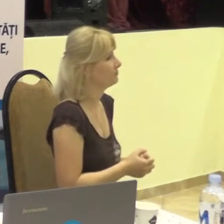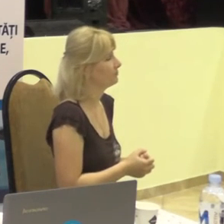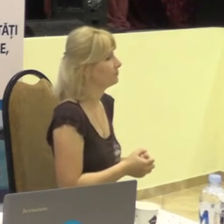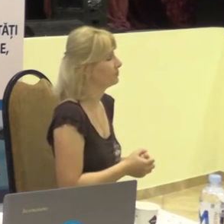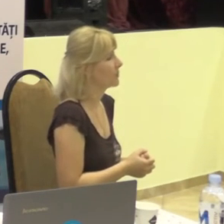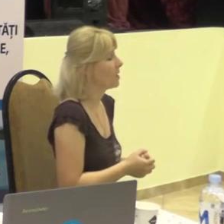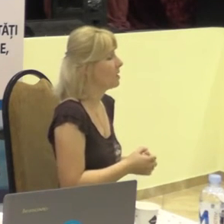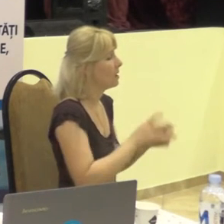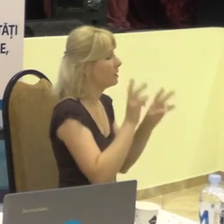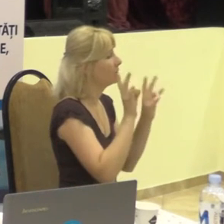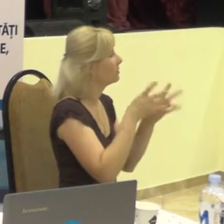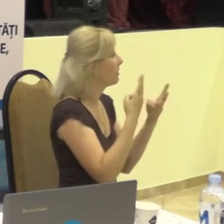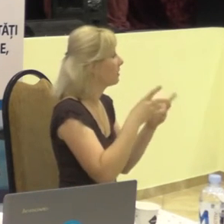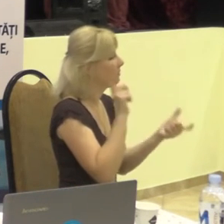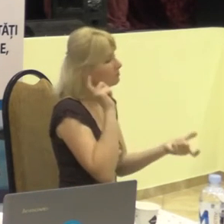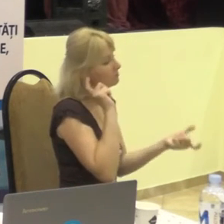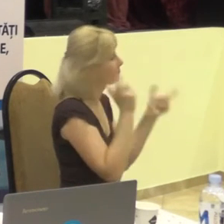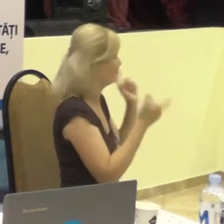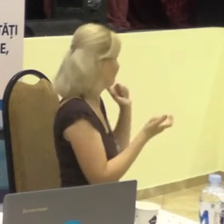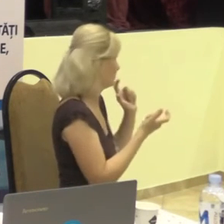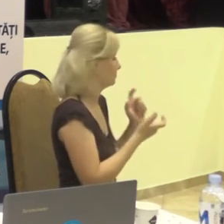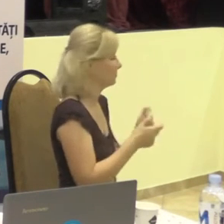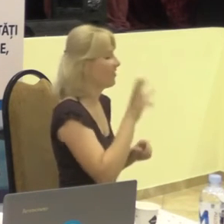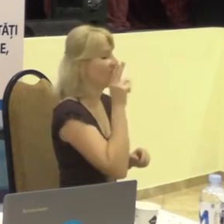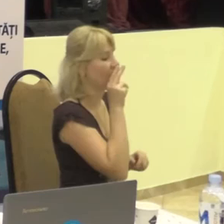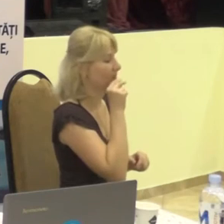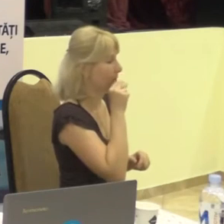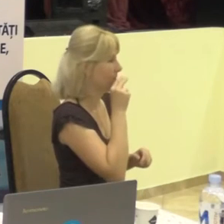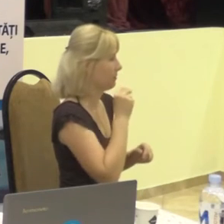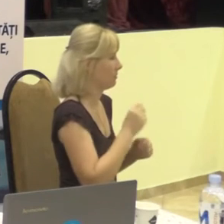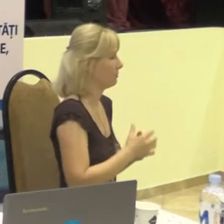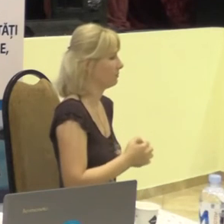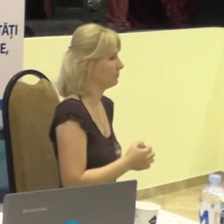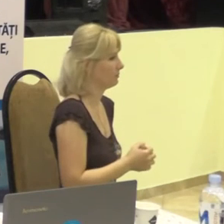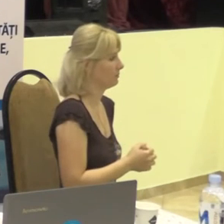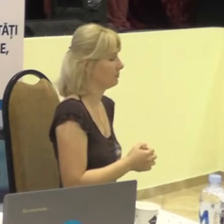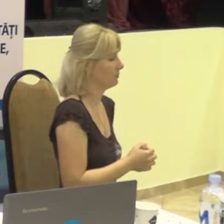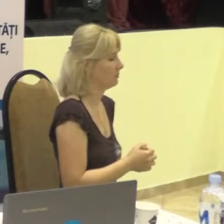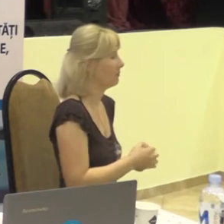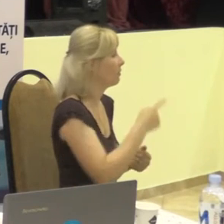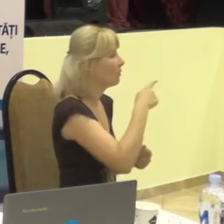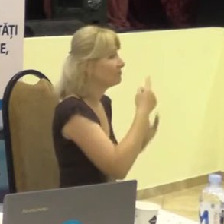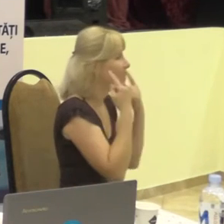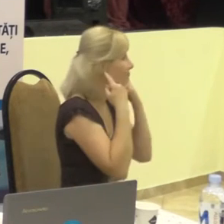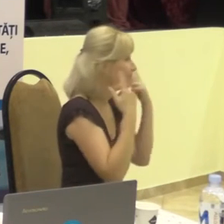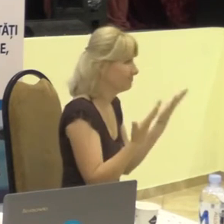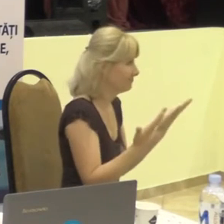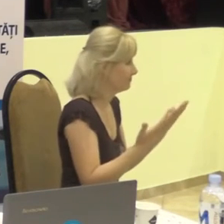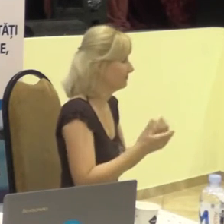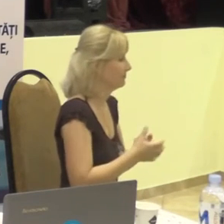Să nu te-ndorci cu spatele la el și să-i vorbești. Eu nu aude.